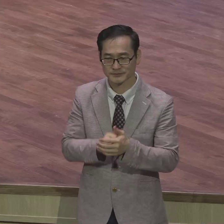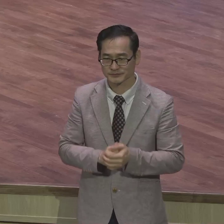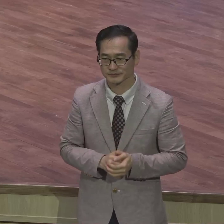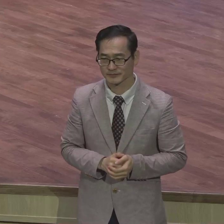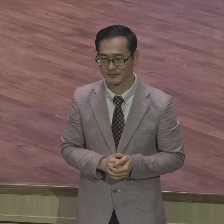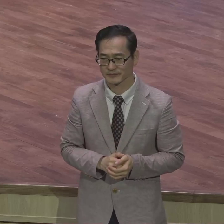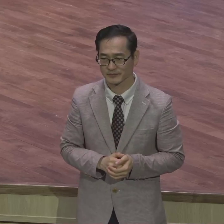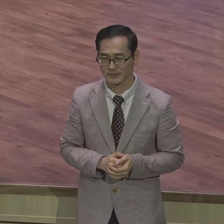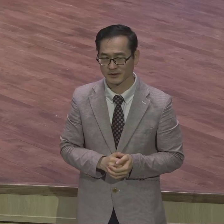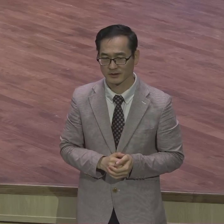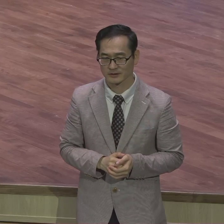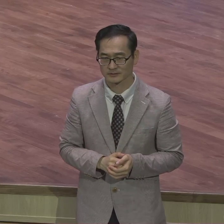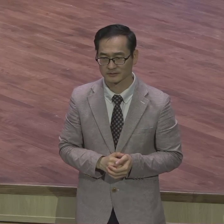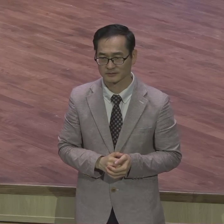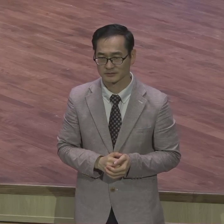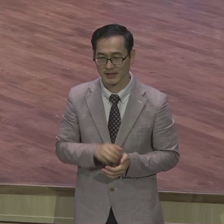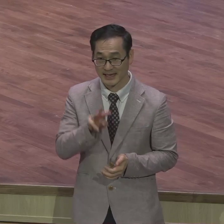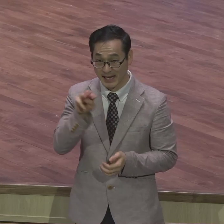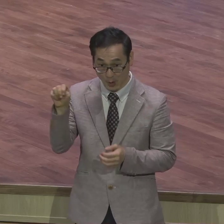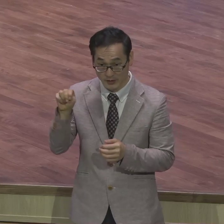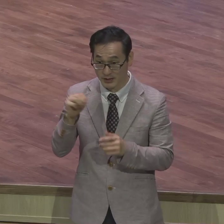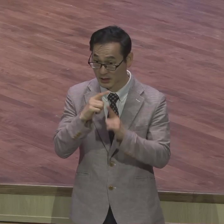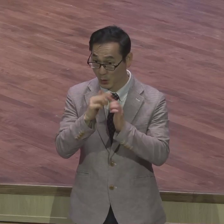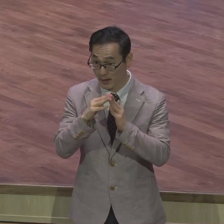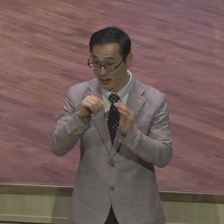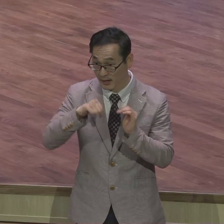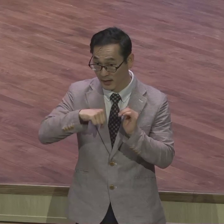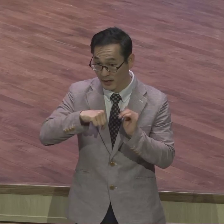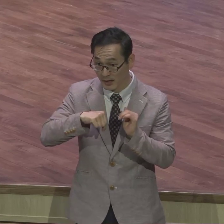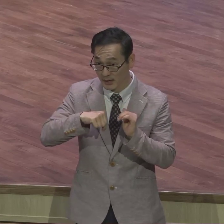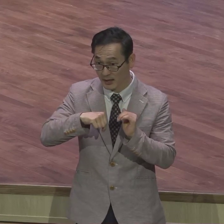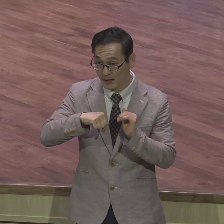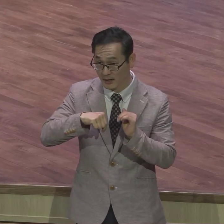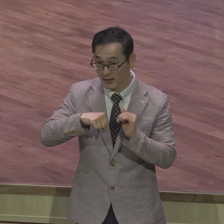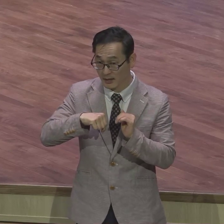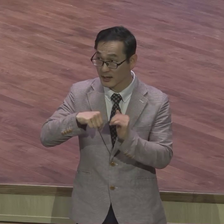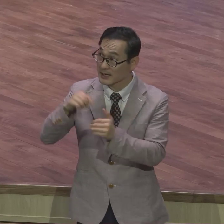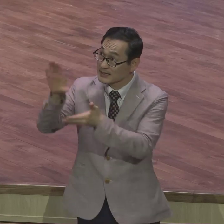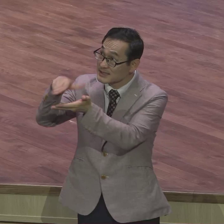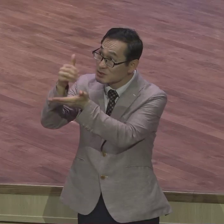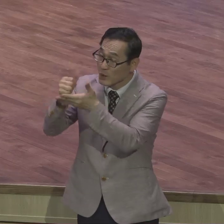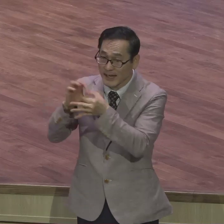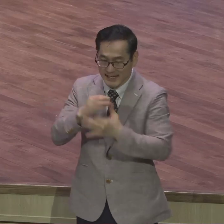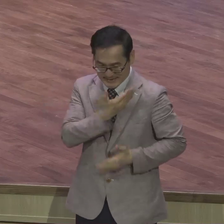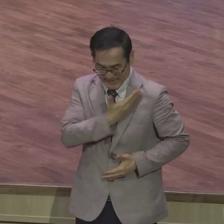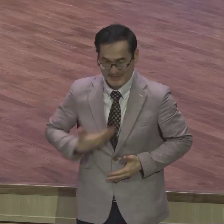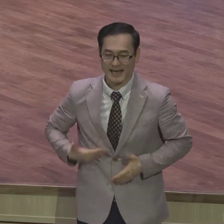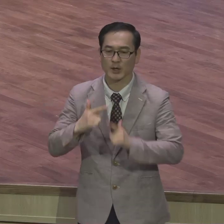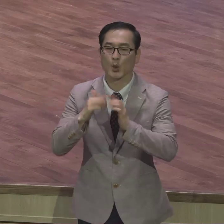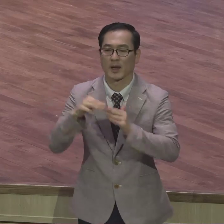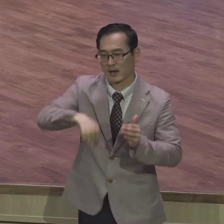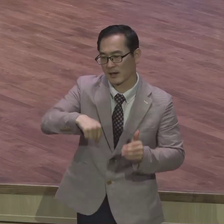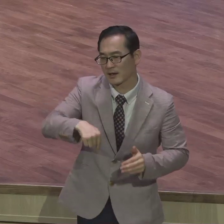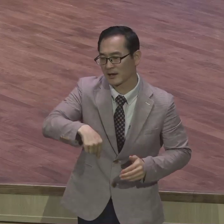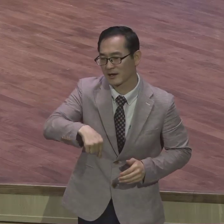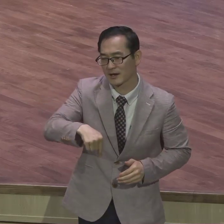성도들의 공동체를 교회라 그래 이건 예배 당의 건물이에요 이따가 없어지는 거예요 우리 모임을